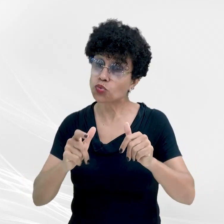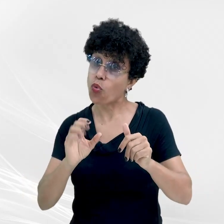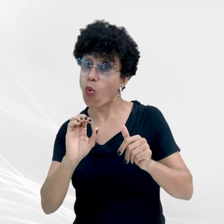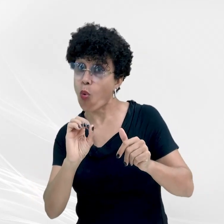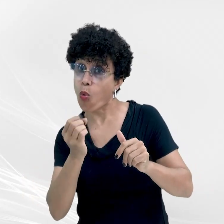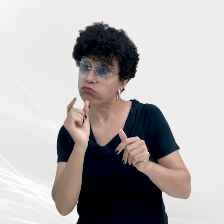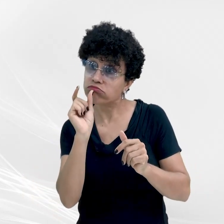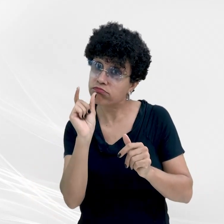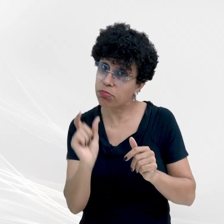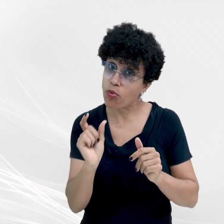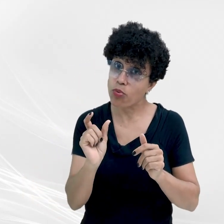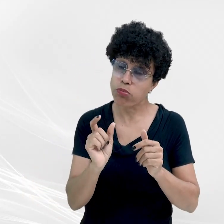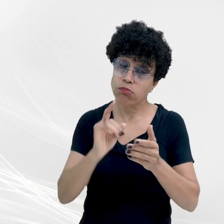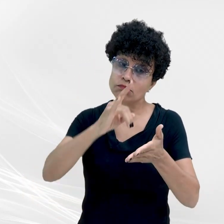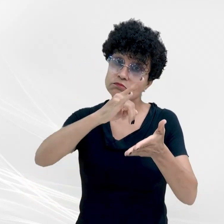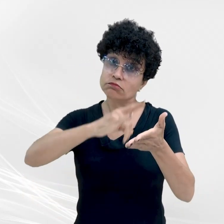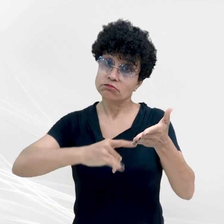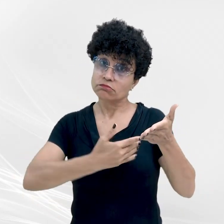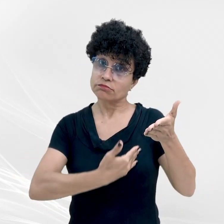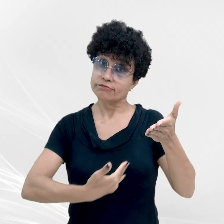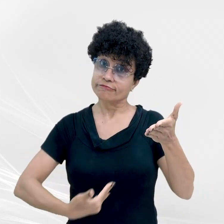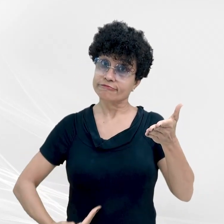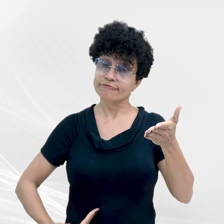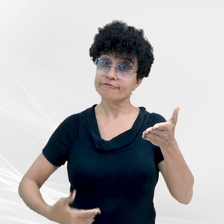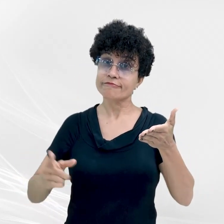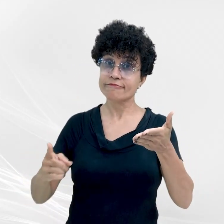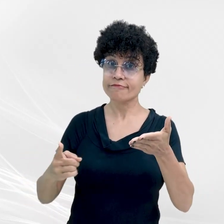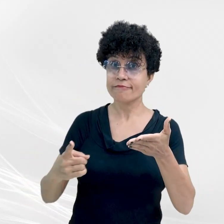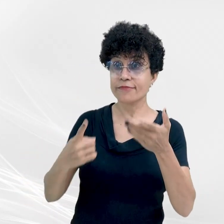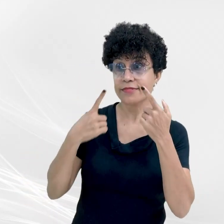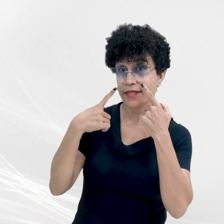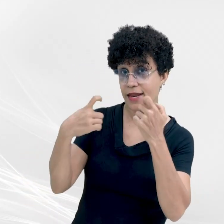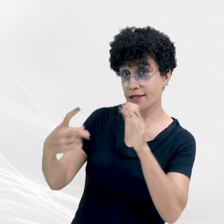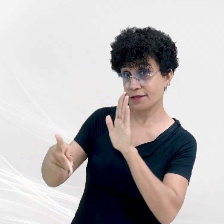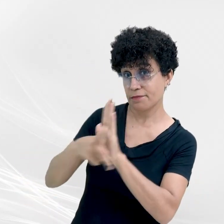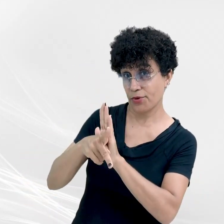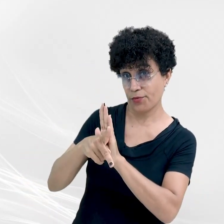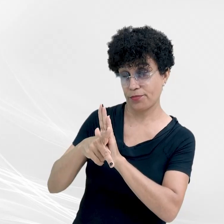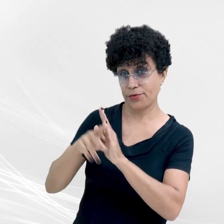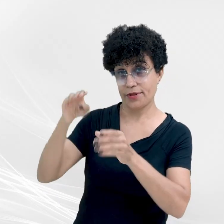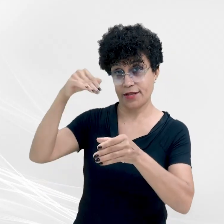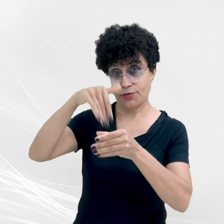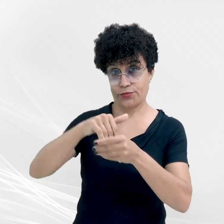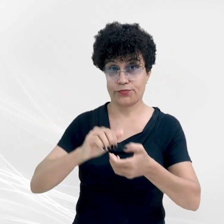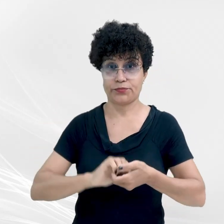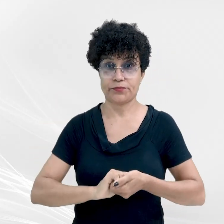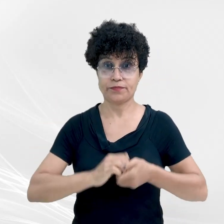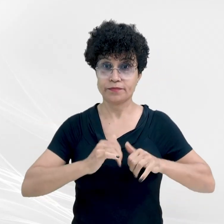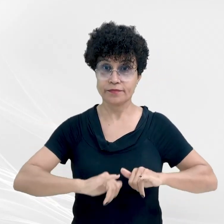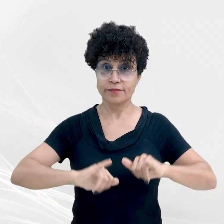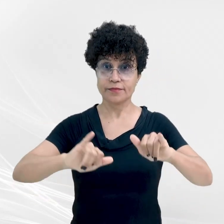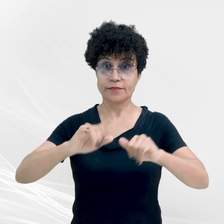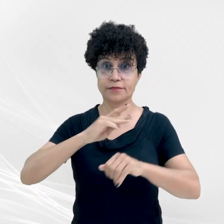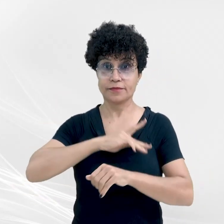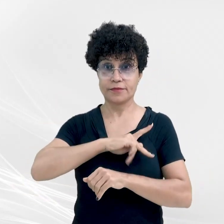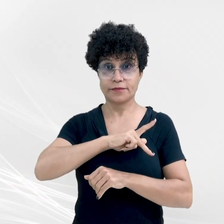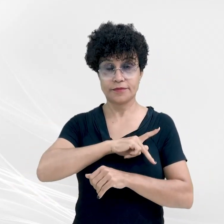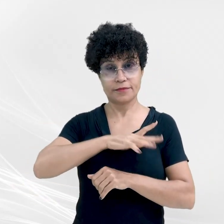documento público para fins eleitorais. Este é um conteúdo do Ministério Público do